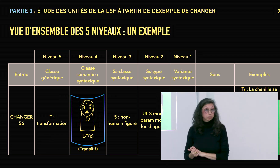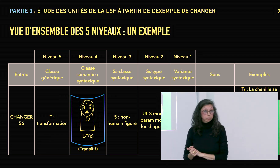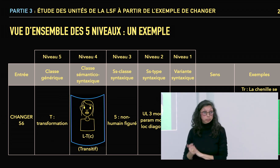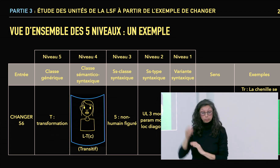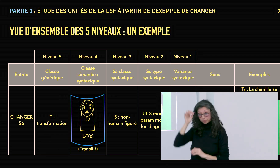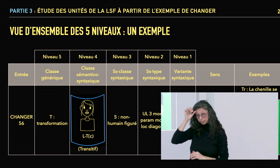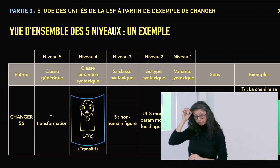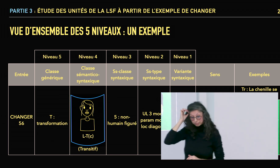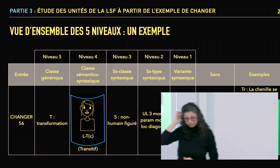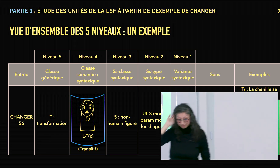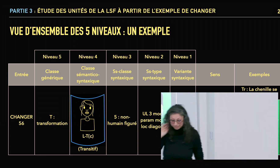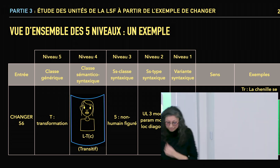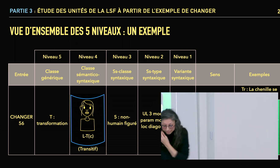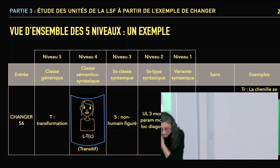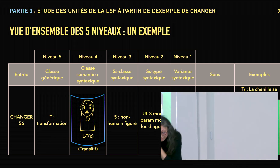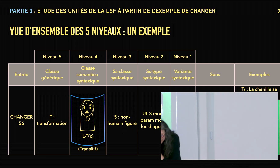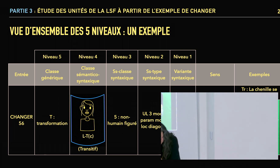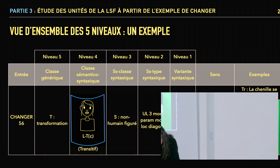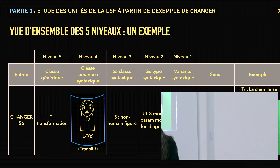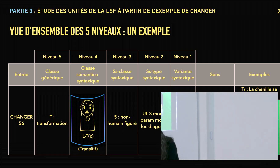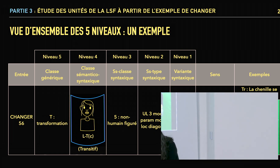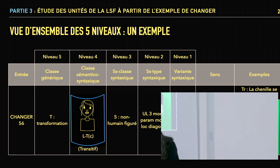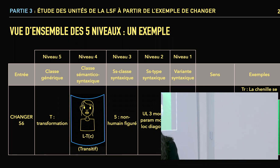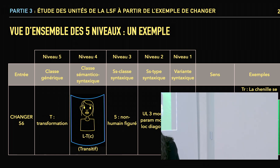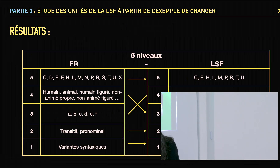Et le sens de ce qu'on exprime est se transformer.